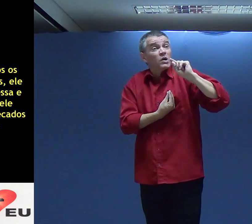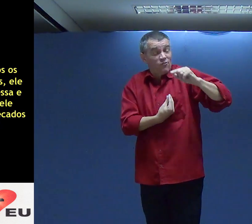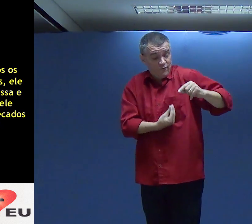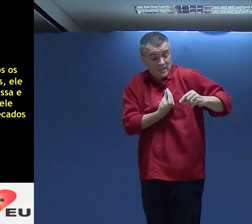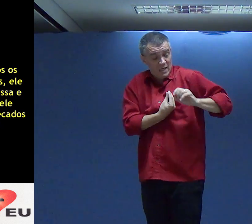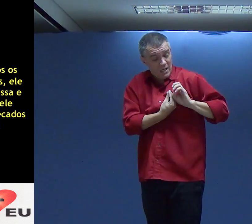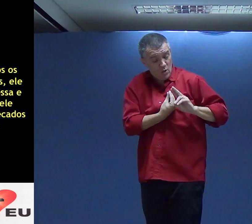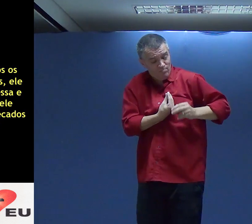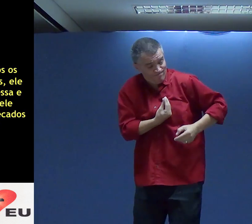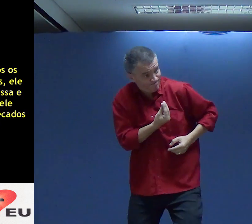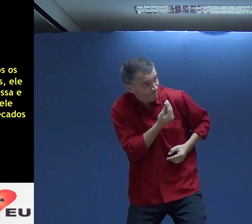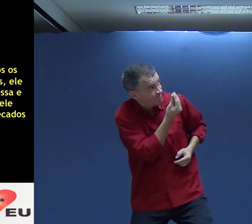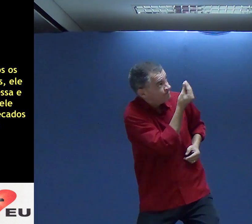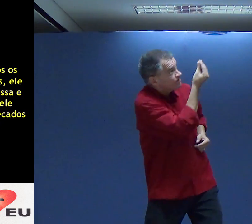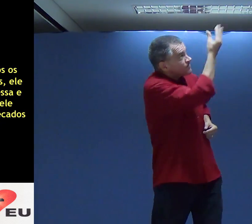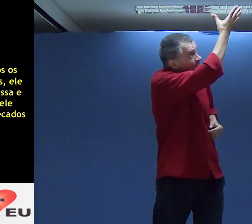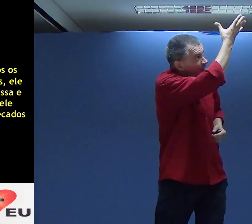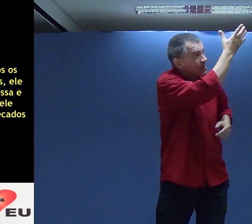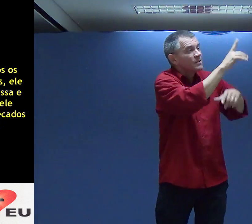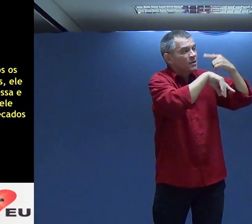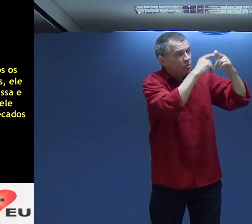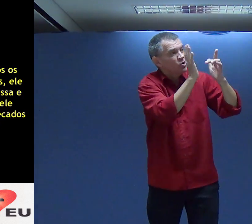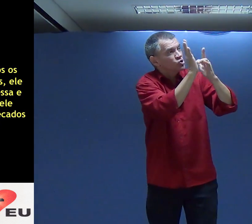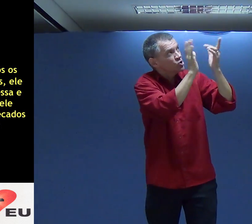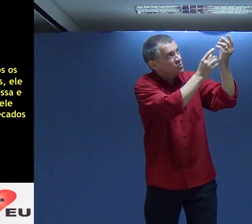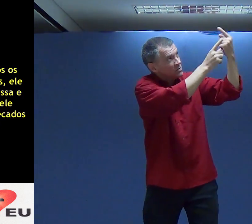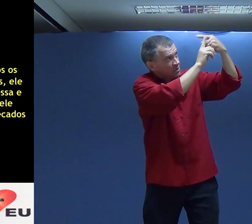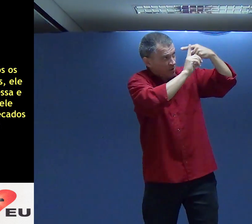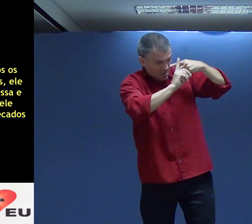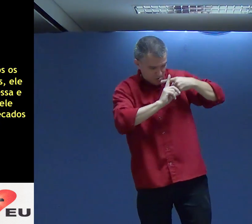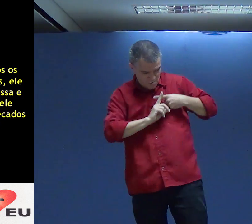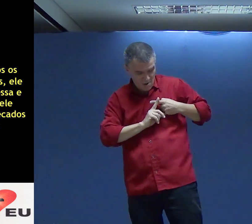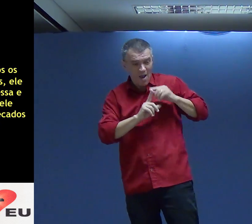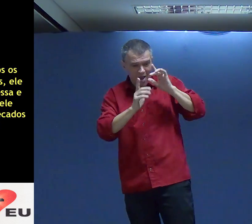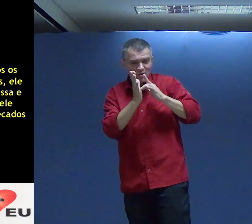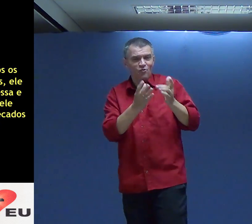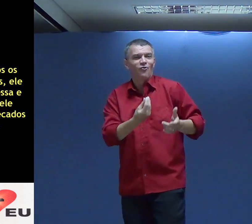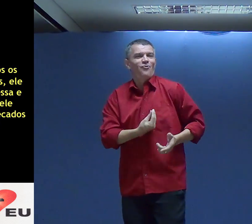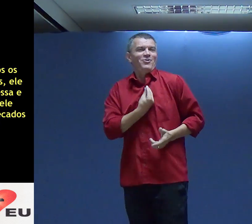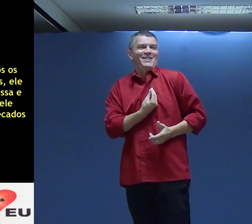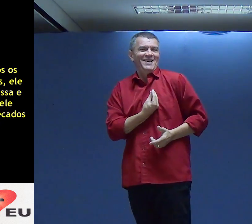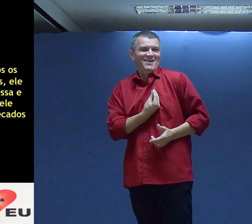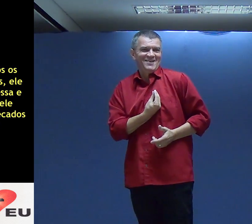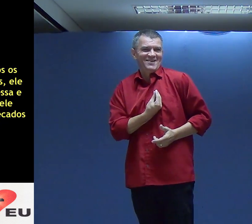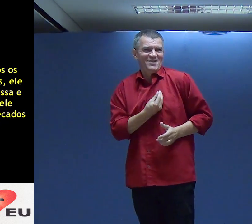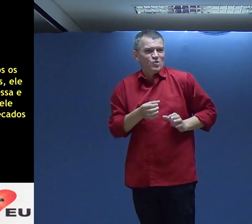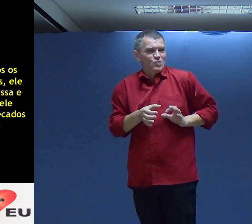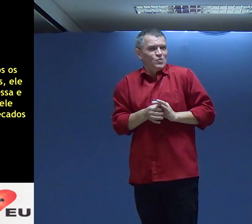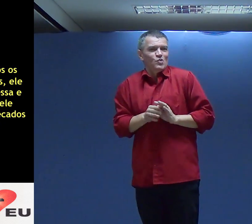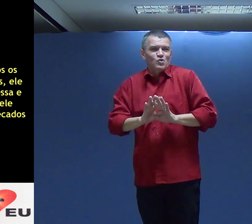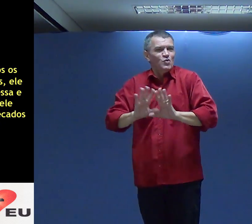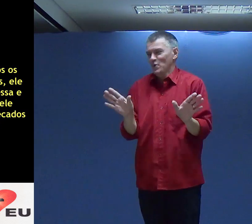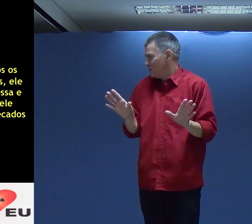Olha Para Sua Vida Entrega Sua Vida Deus Deus Retorna Vai Te Dar Uma Vida Nova